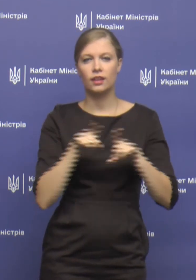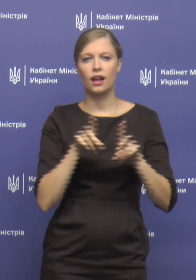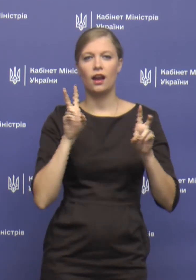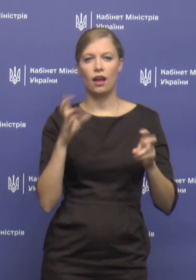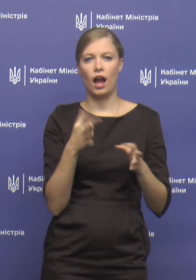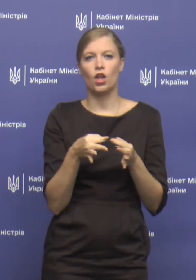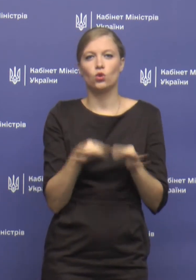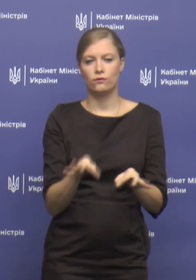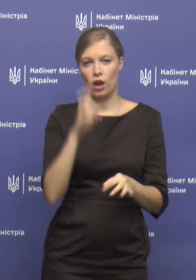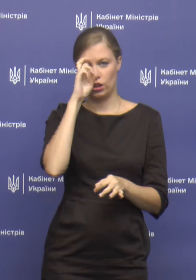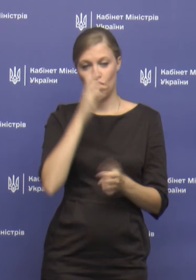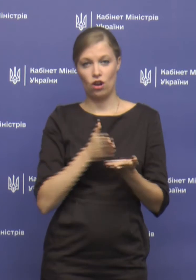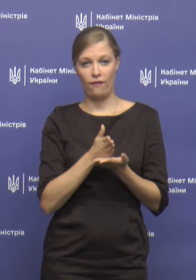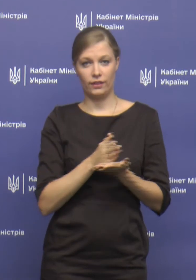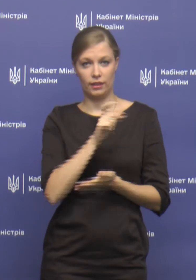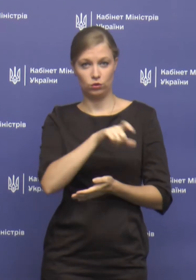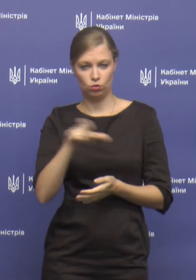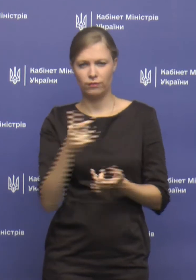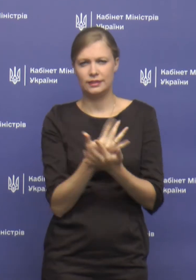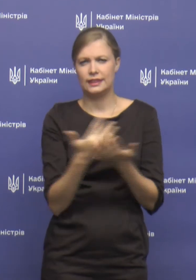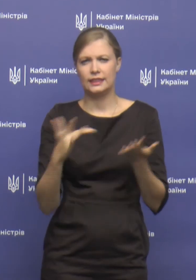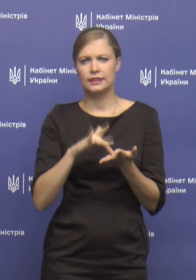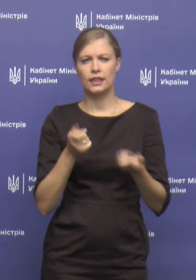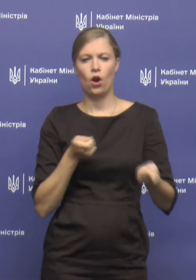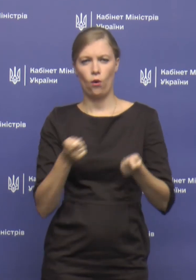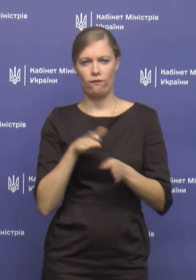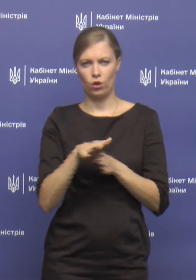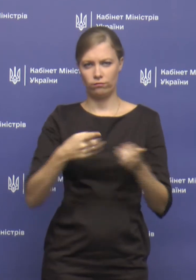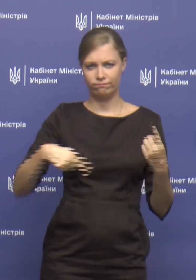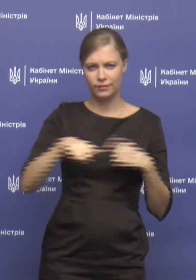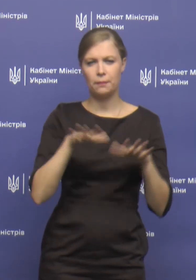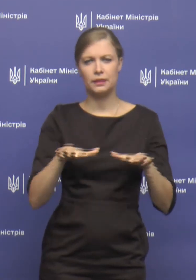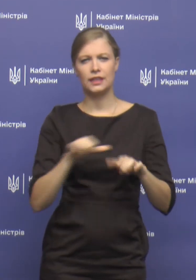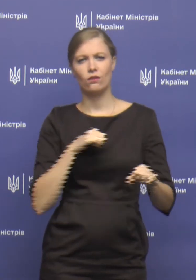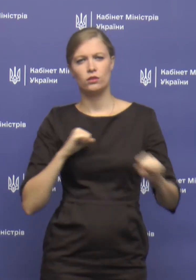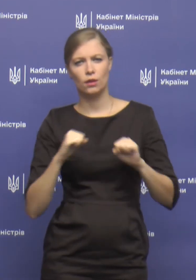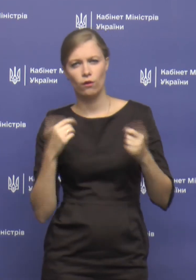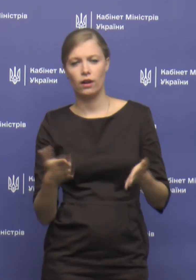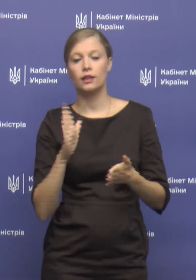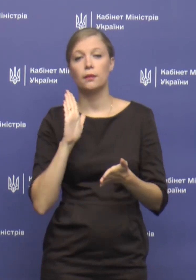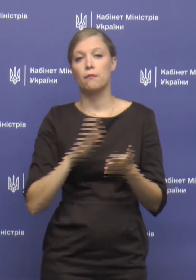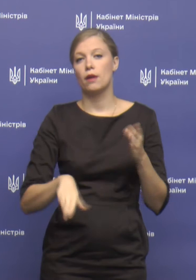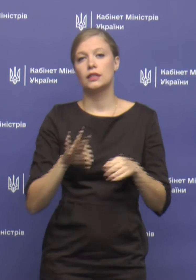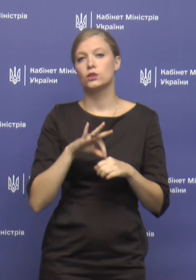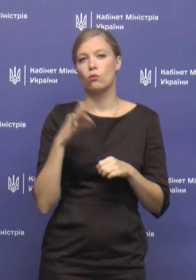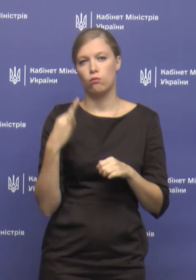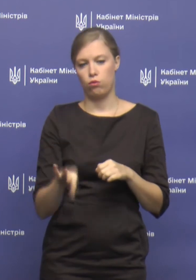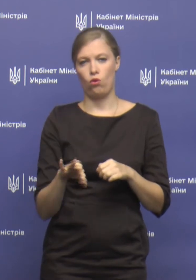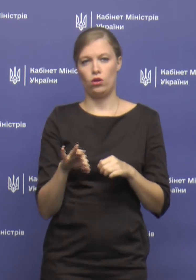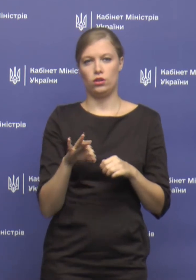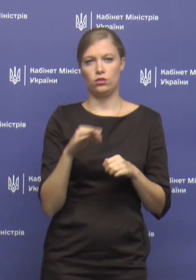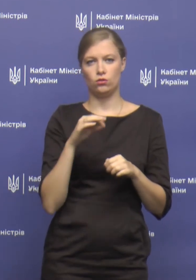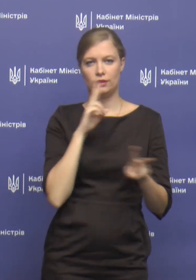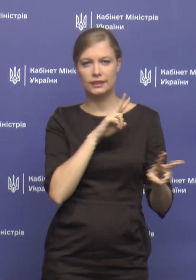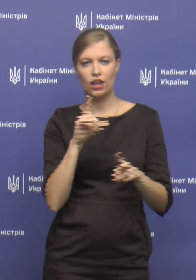«Шарміс», яка дозволяє державним службовцям з різних центральних органів виконавчої влади, органів місцевого самоврядування безболісно стертися